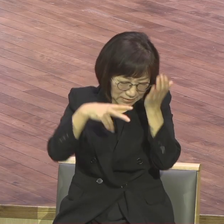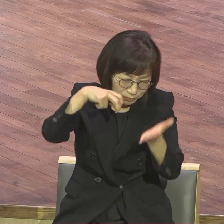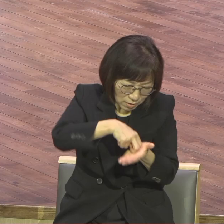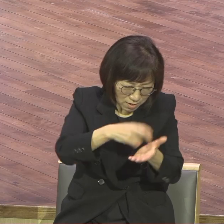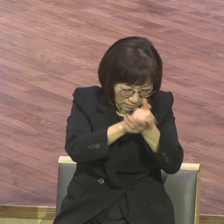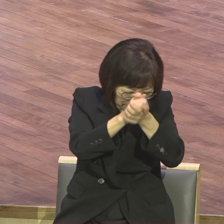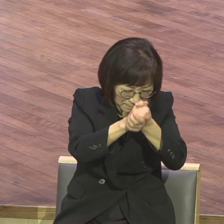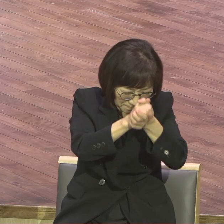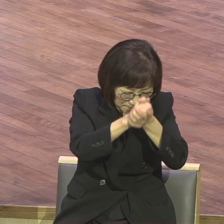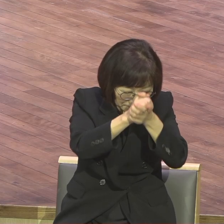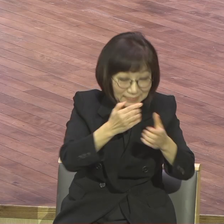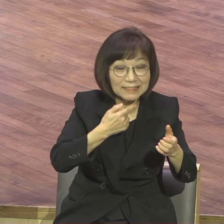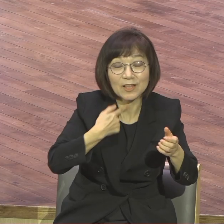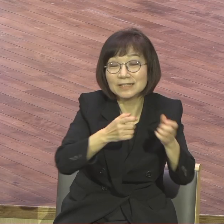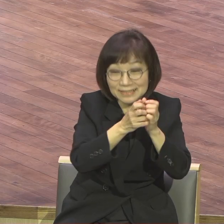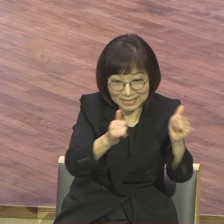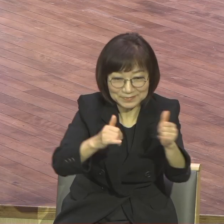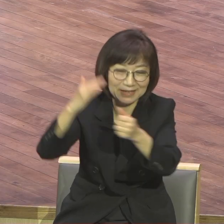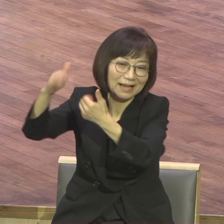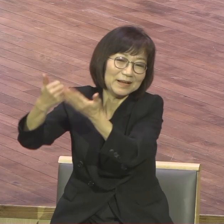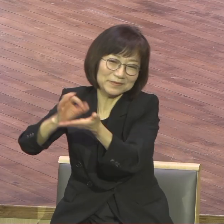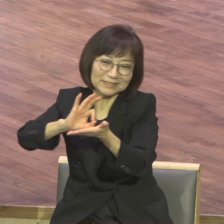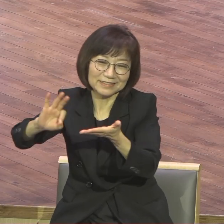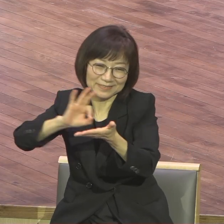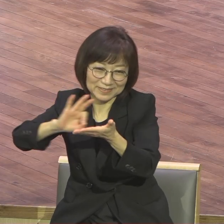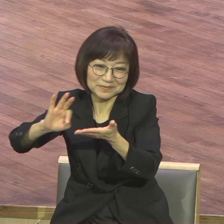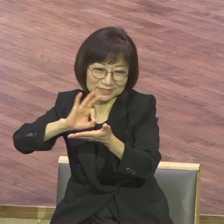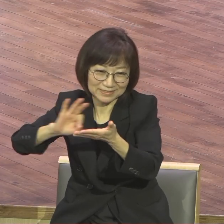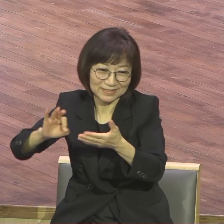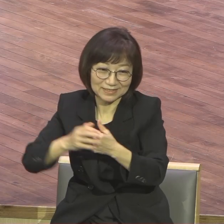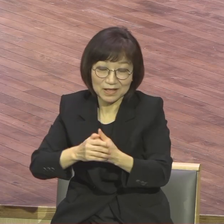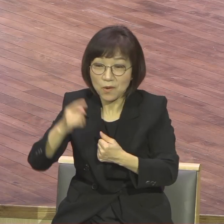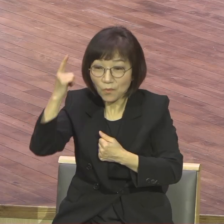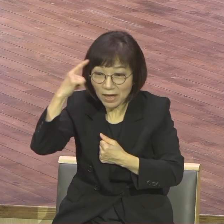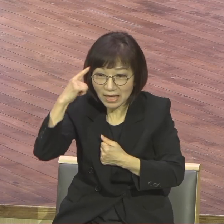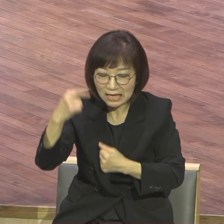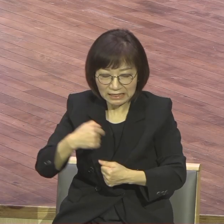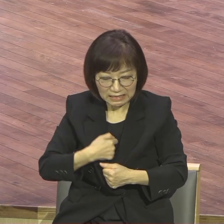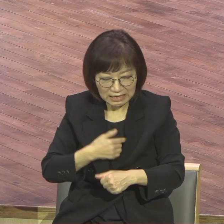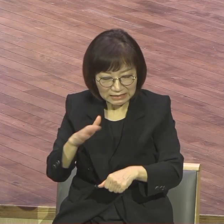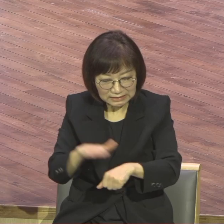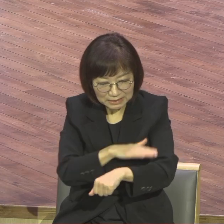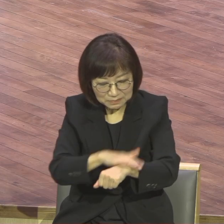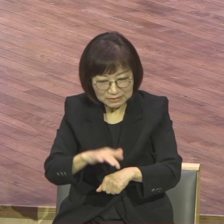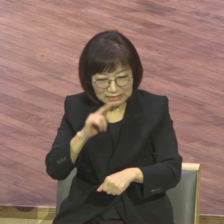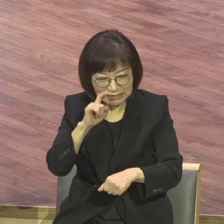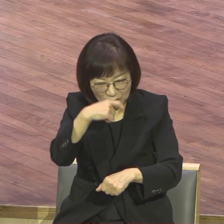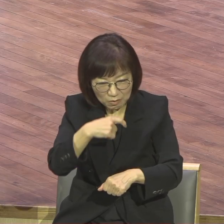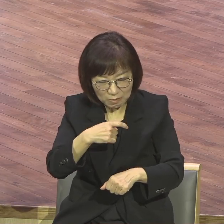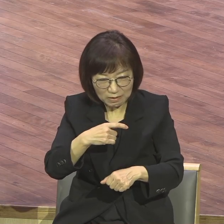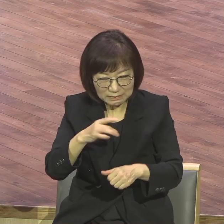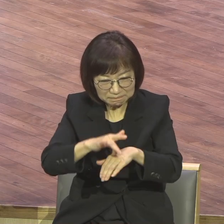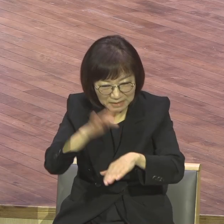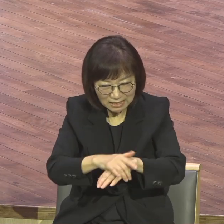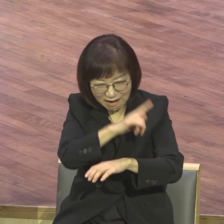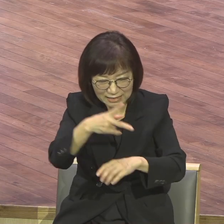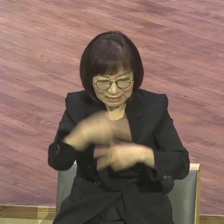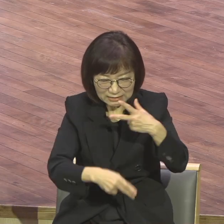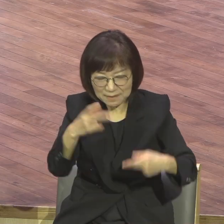이 시대에 하나님 쓰신 도구입니다. 왜? 그 불순물을 다 저거했었기 때문에 아무것도 아니라는 사실을 세상 것은 아무것도